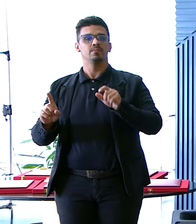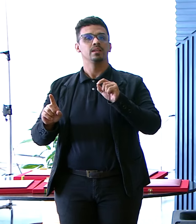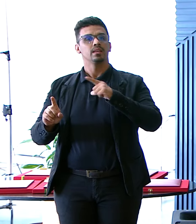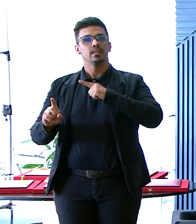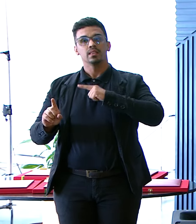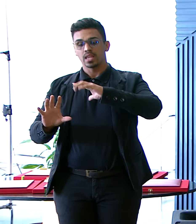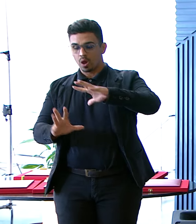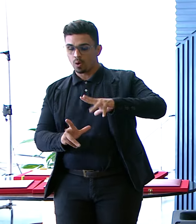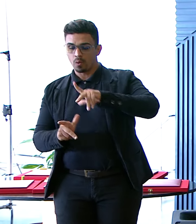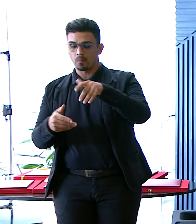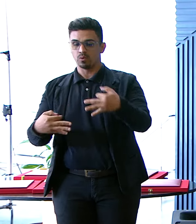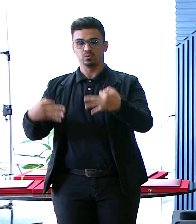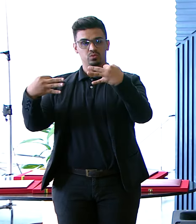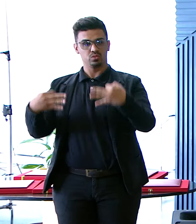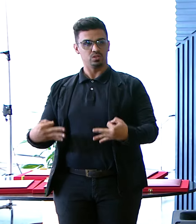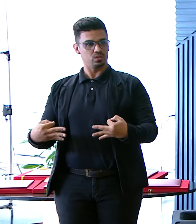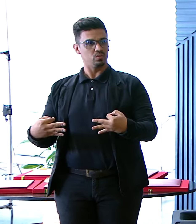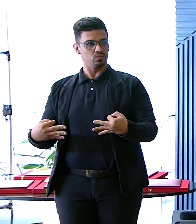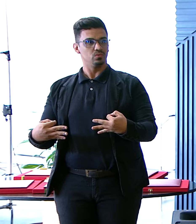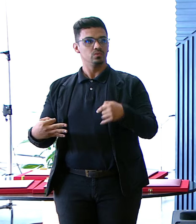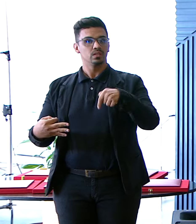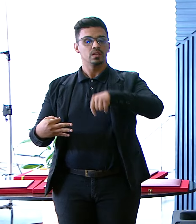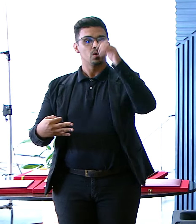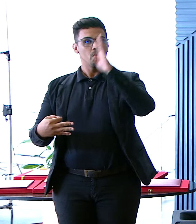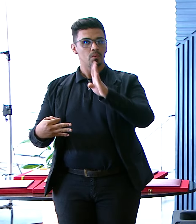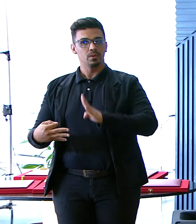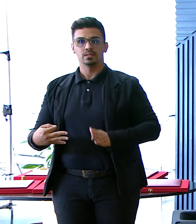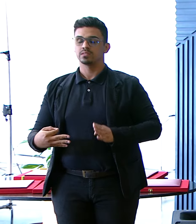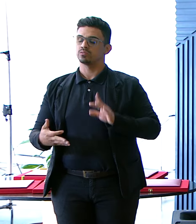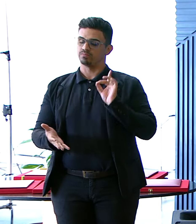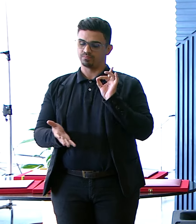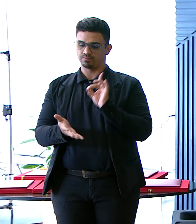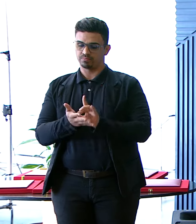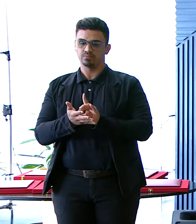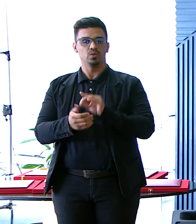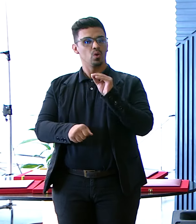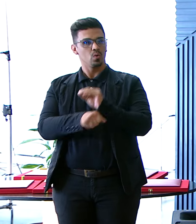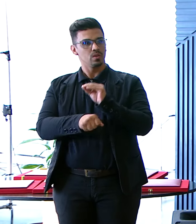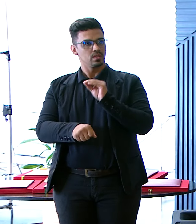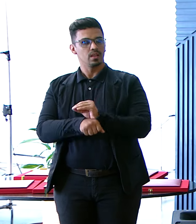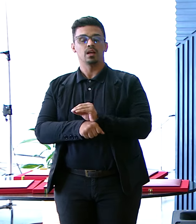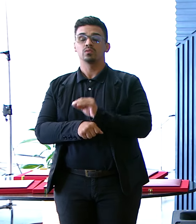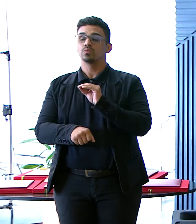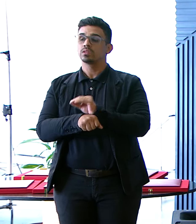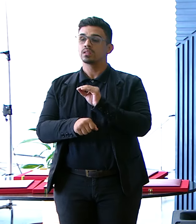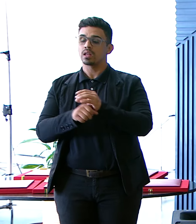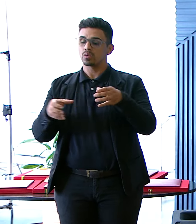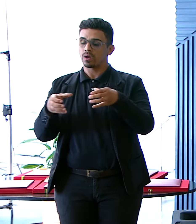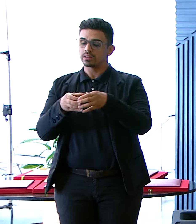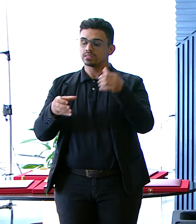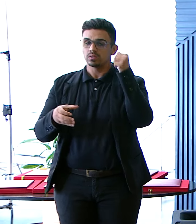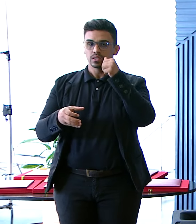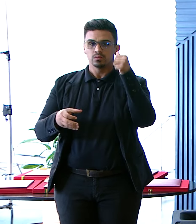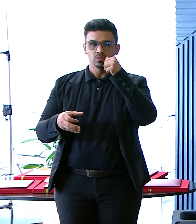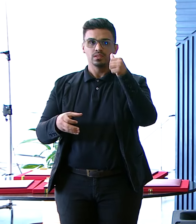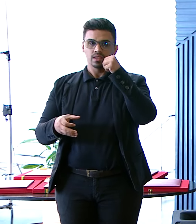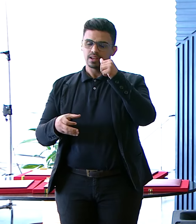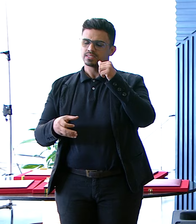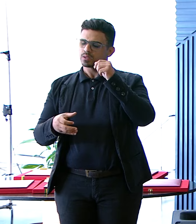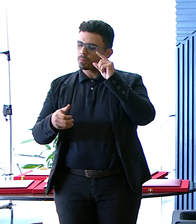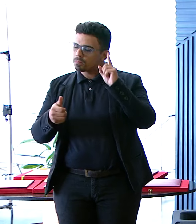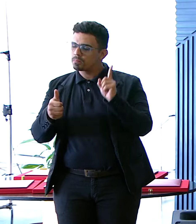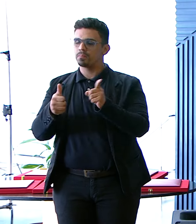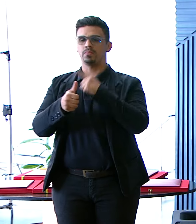mundo digno Justo E para que tenhamos Um Brasil Realmente cuidado Cuidado e atenção Às mulheres É sem dúvida O primeiro